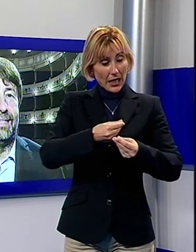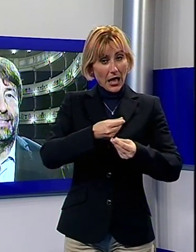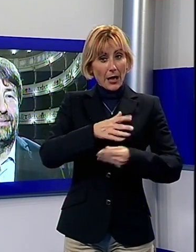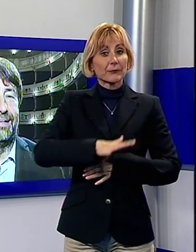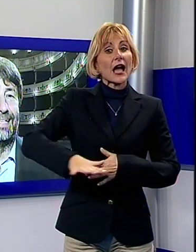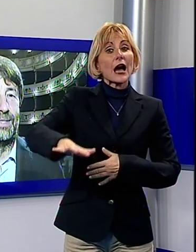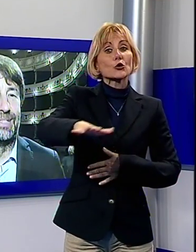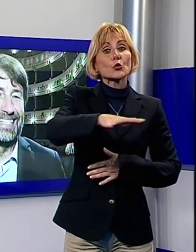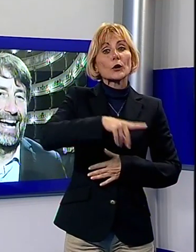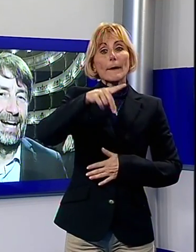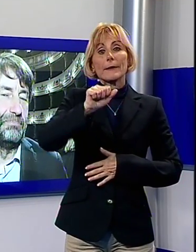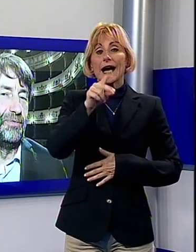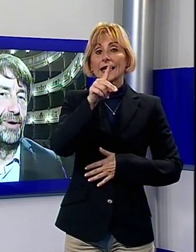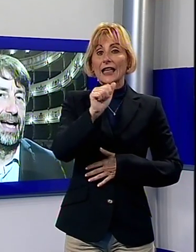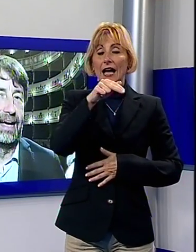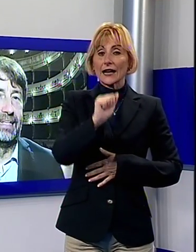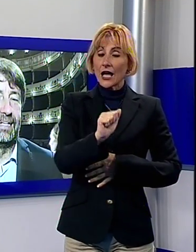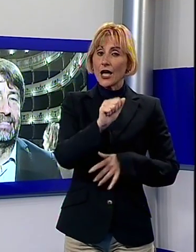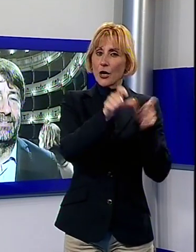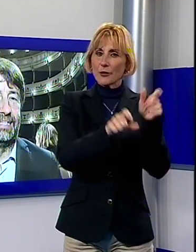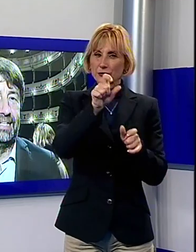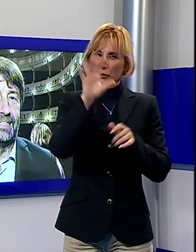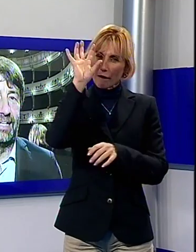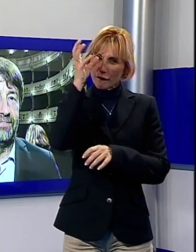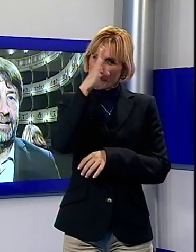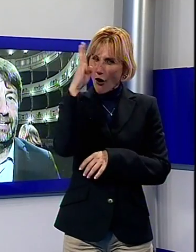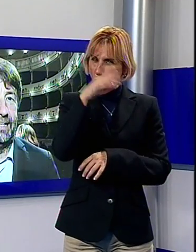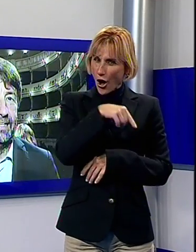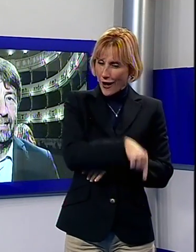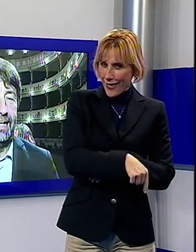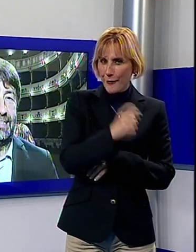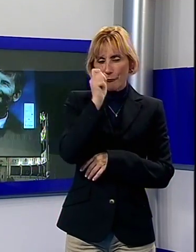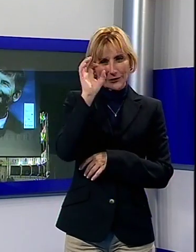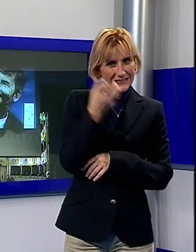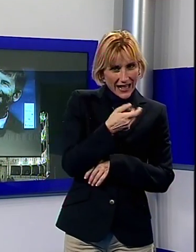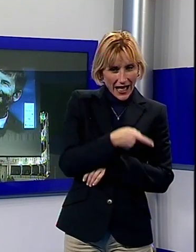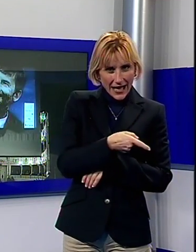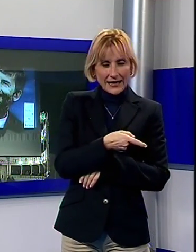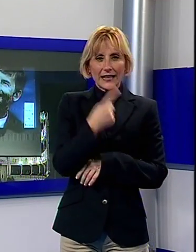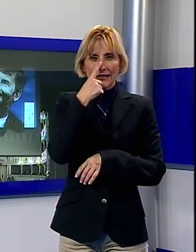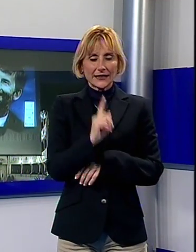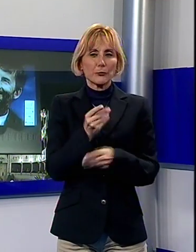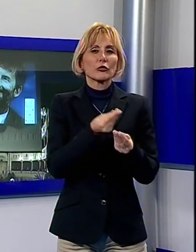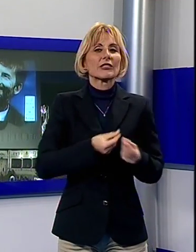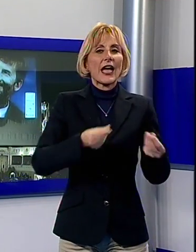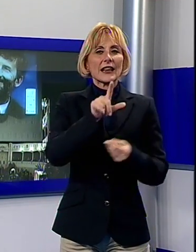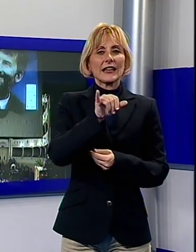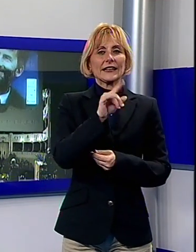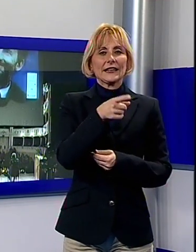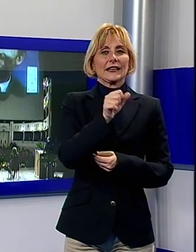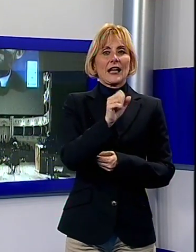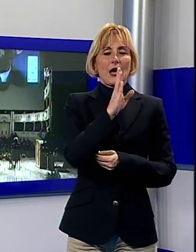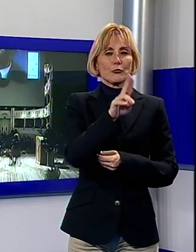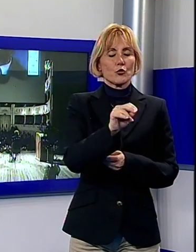piena di gente fantasiosa, strana, un po' folle anche, la terra di Zabattini, la terra di Pellini, la terra di Ligabue, la terra di